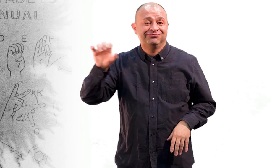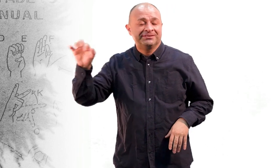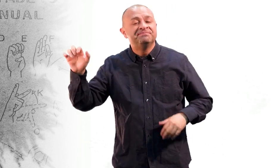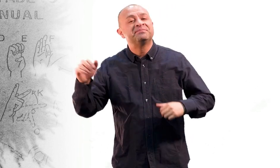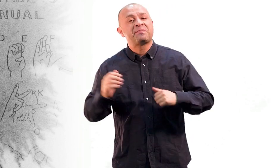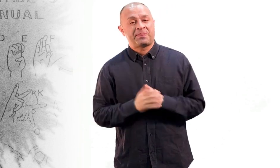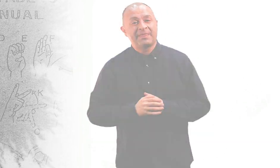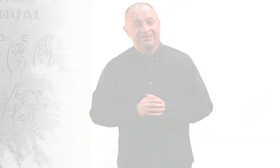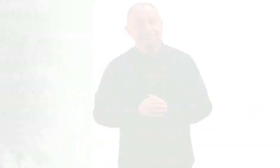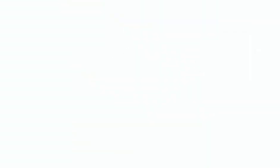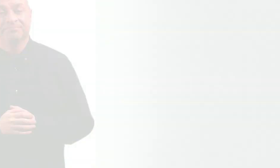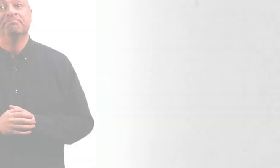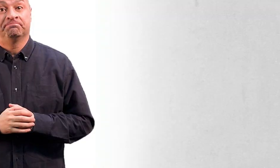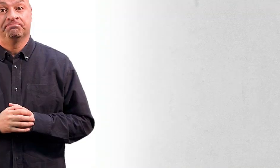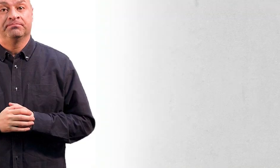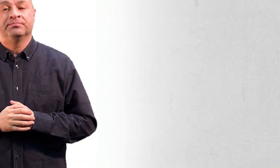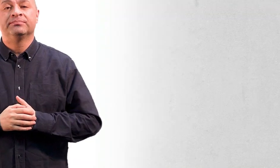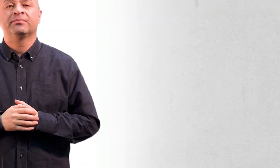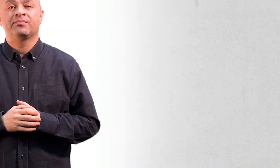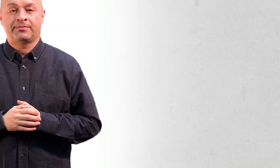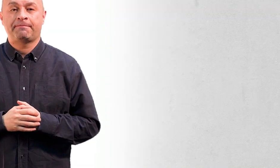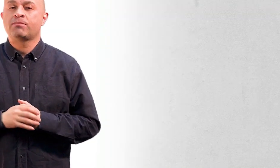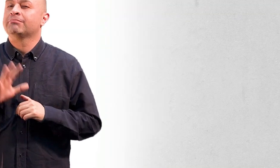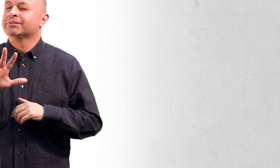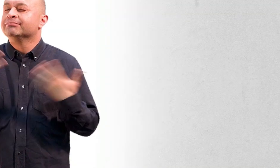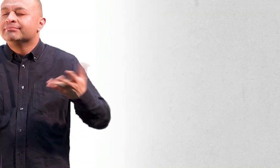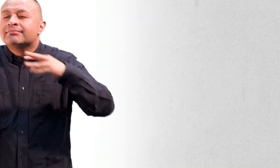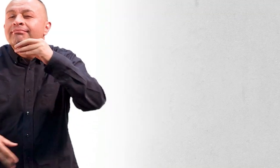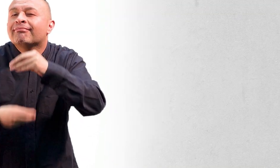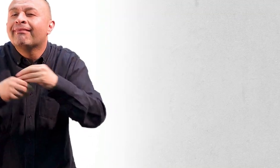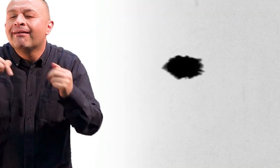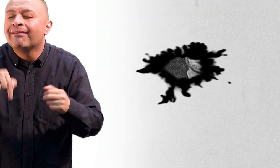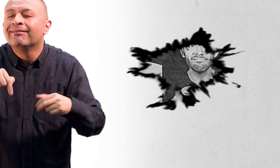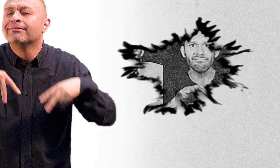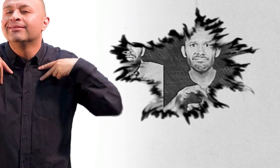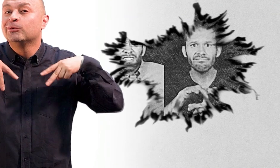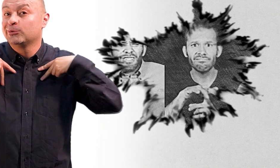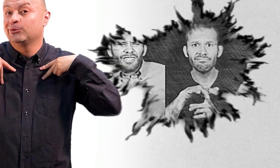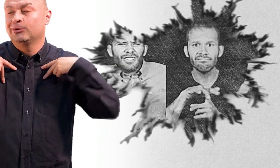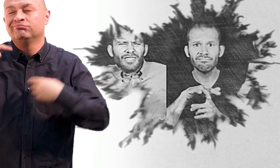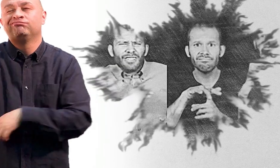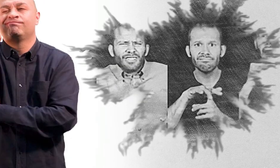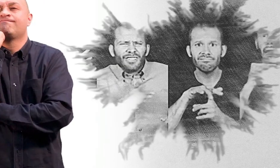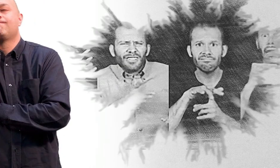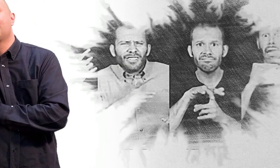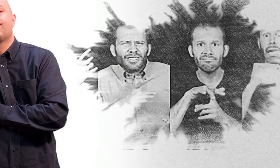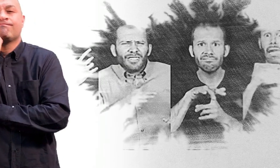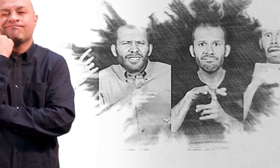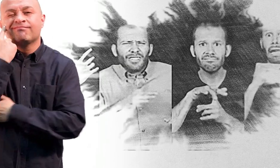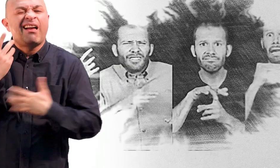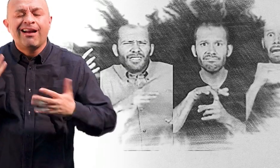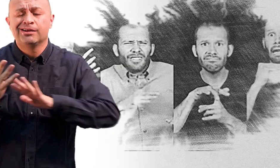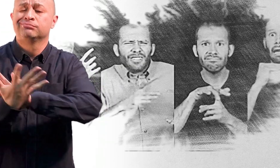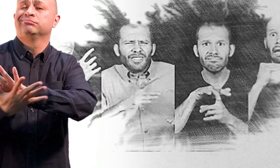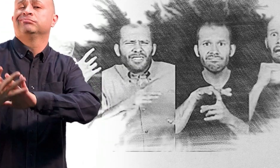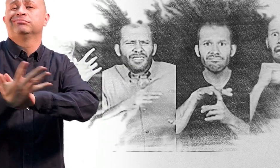el alfabeto dactilológico que hoy en día conocemos de esta forma. Adicionalmente, tenía en cuenta lo que él consideraba como